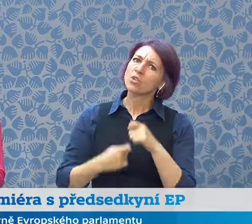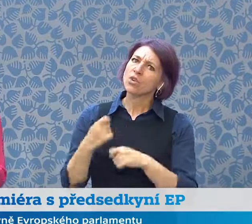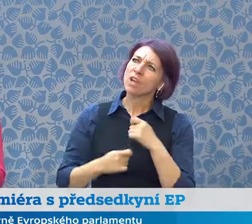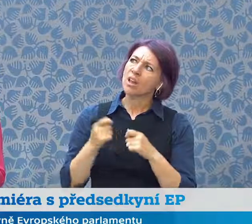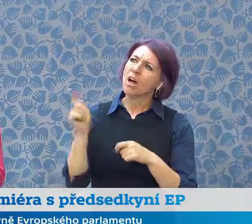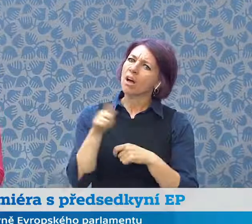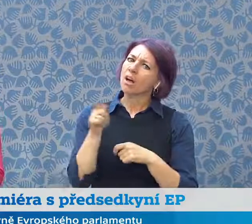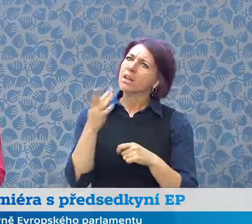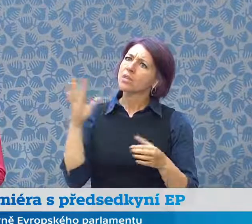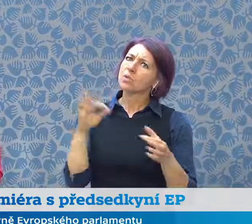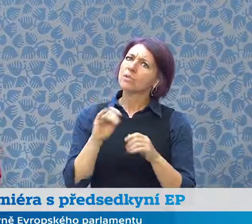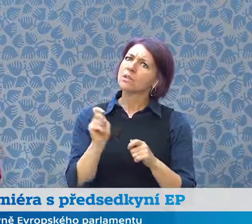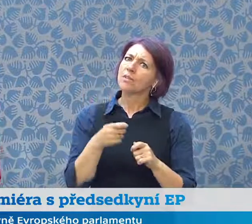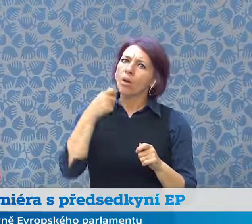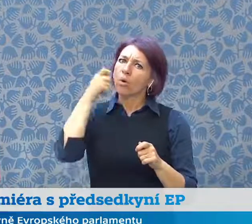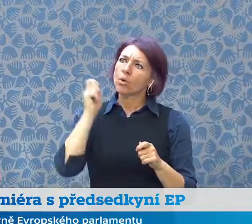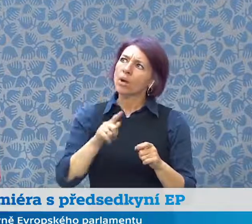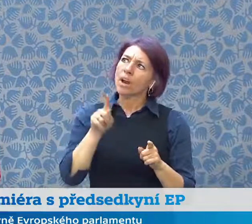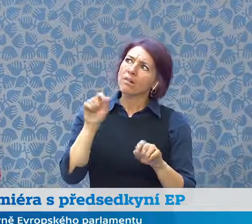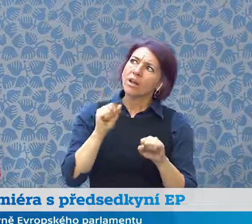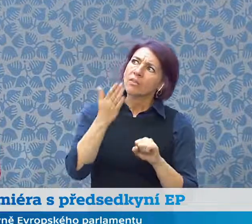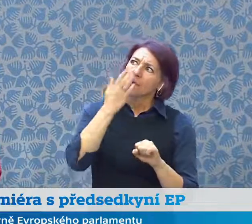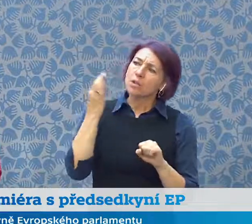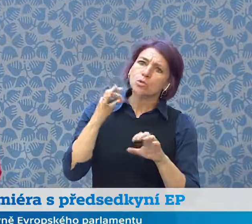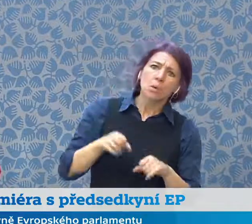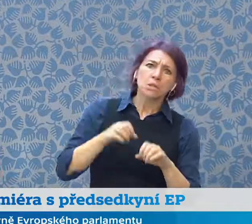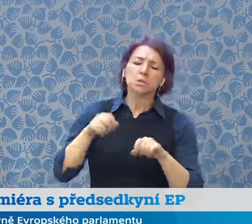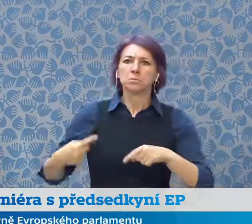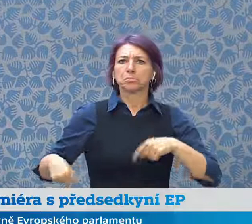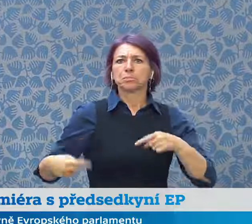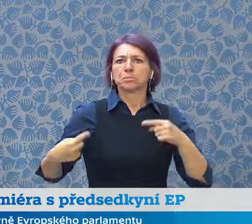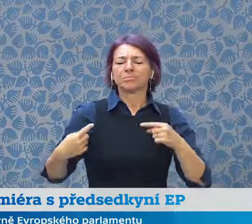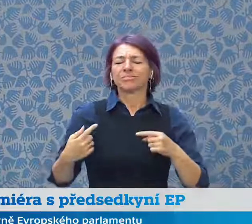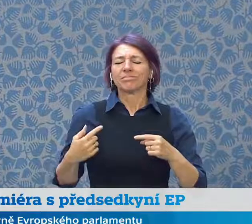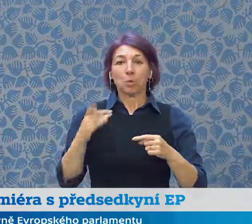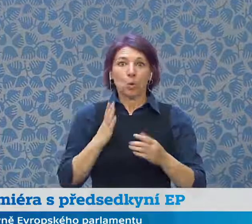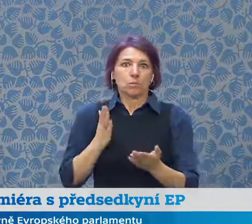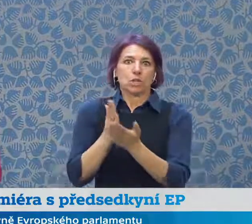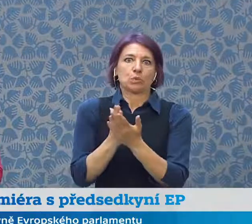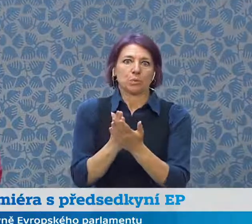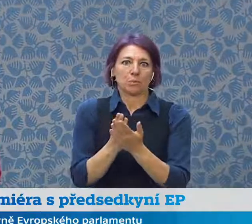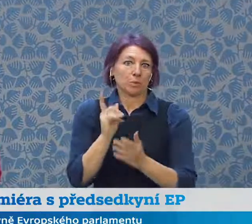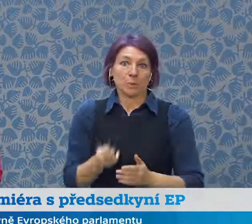na válku. Nezapomínejme však na to, co řekli ten z kolegů dnes dopoledne, že